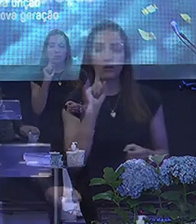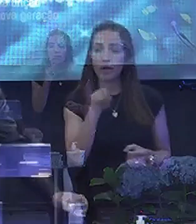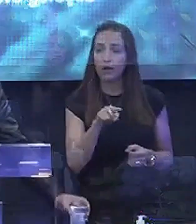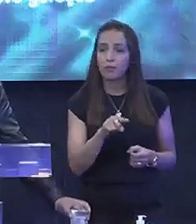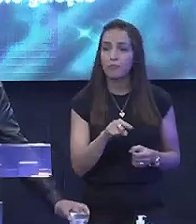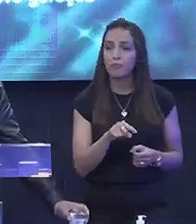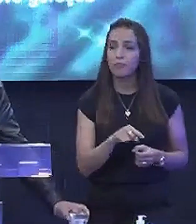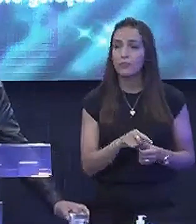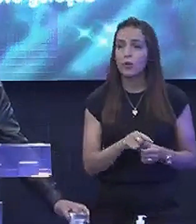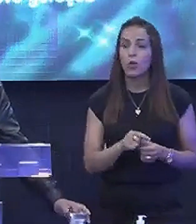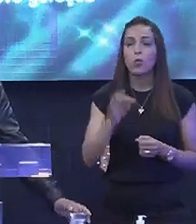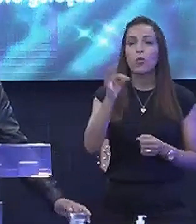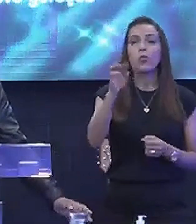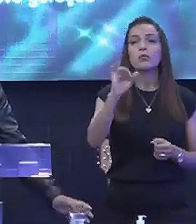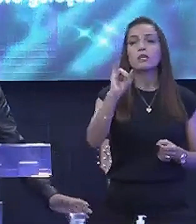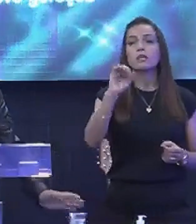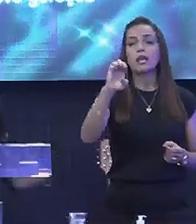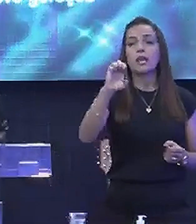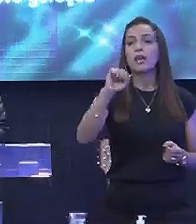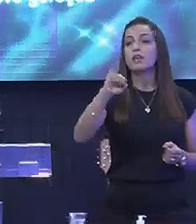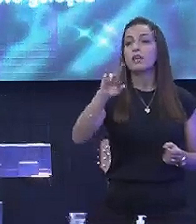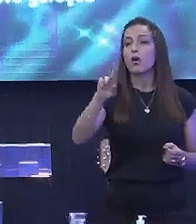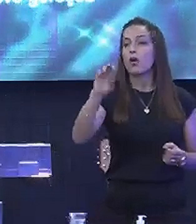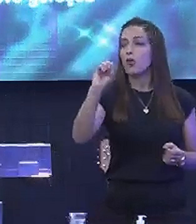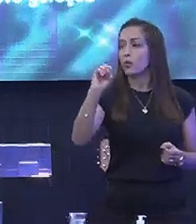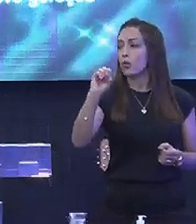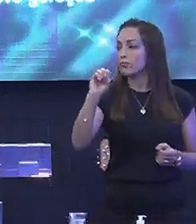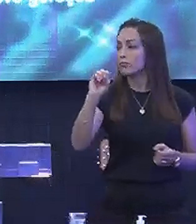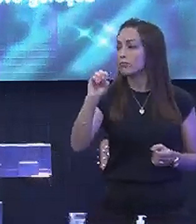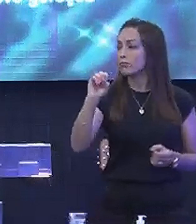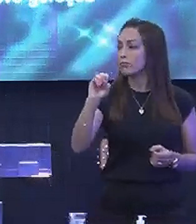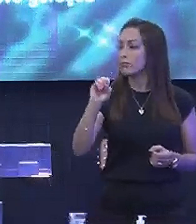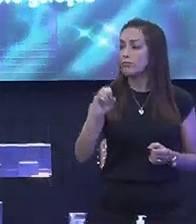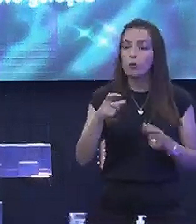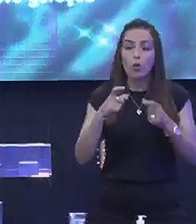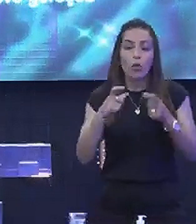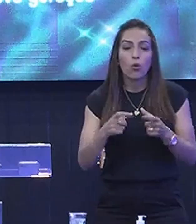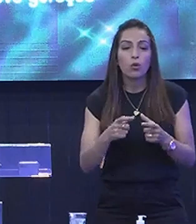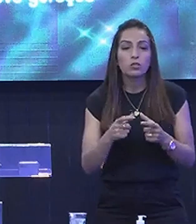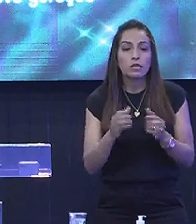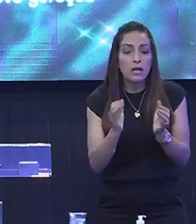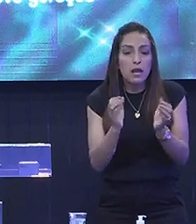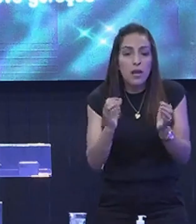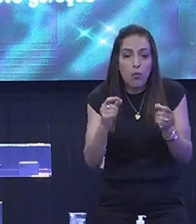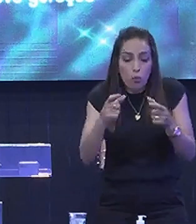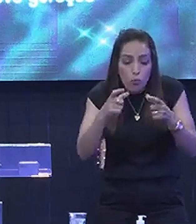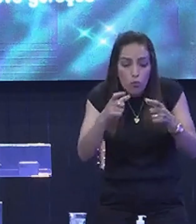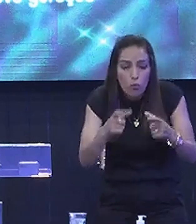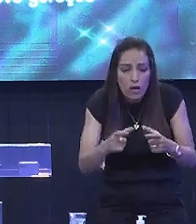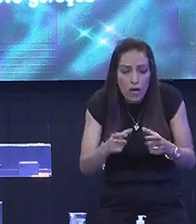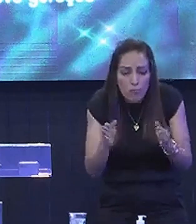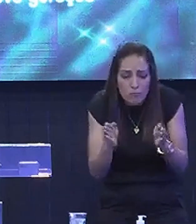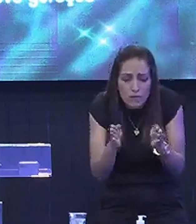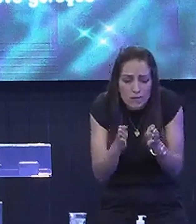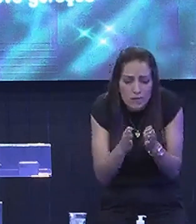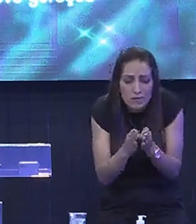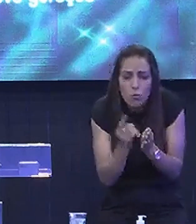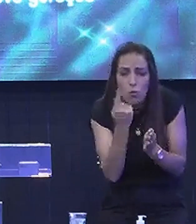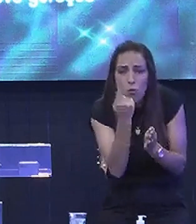Uma vereda É um triero Trierinho Onde só Cabe uma pessoa Presta atenção